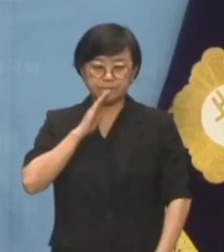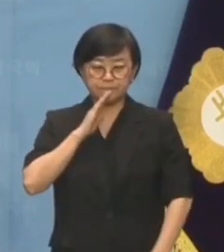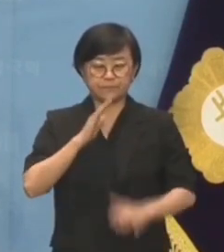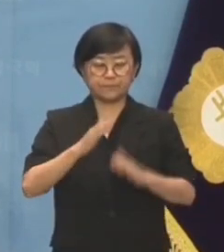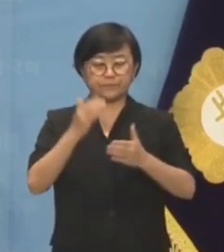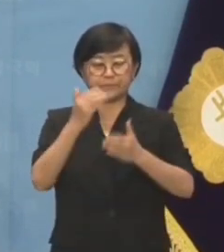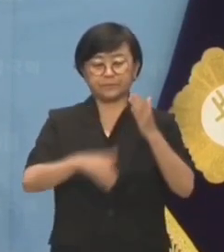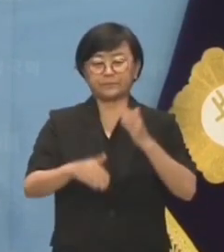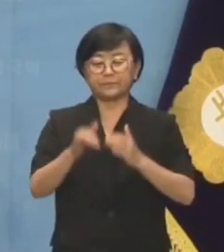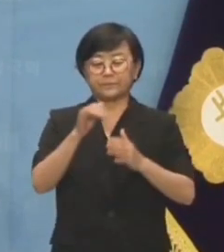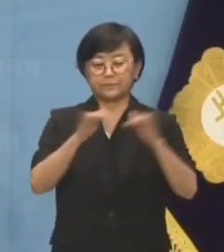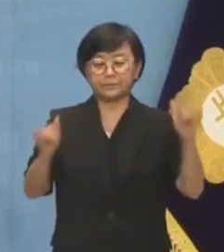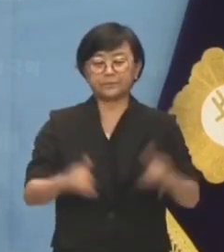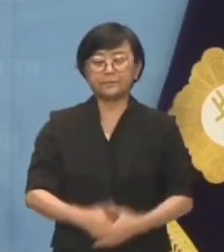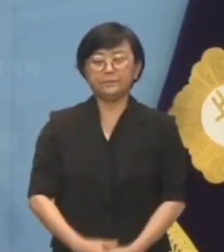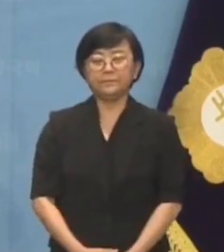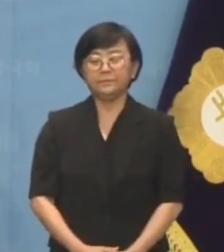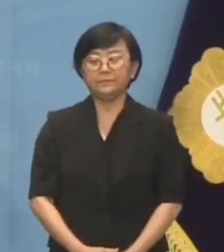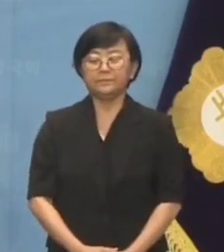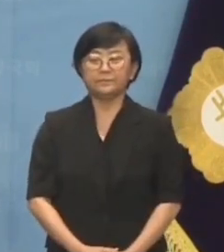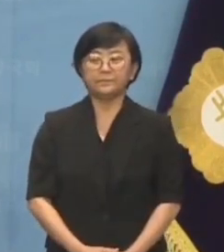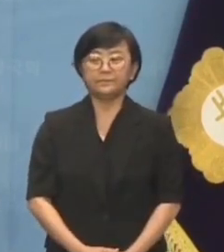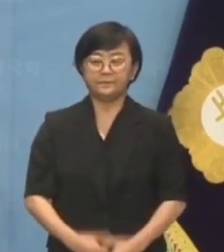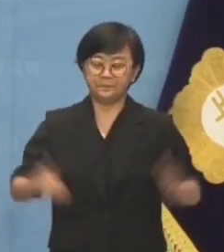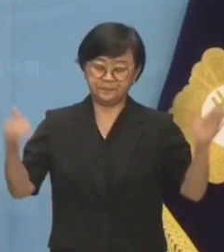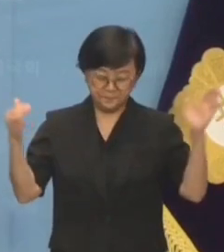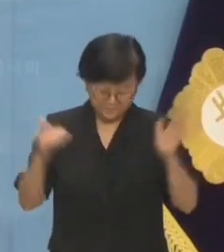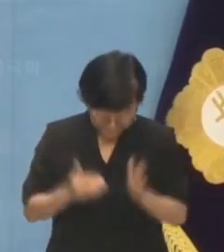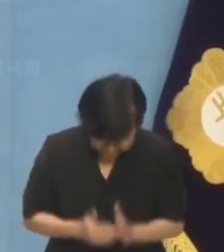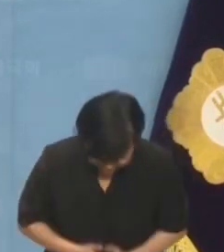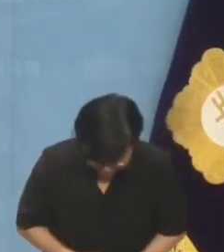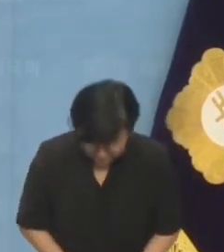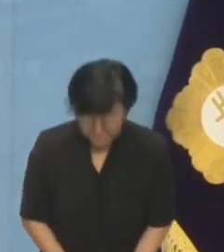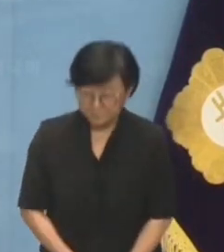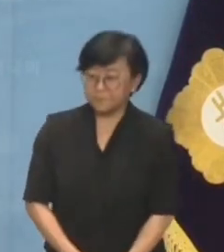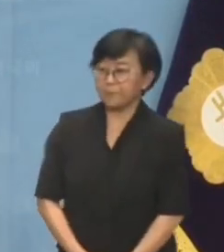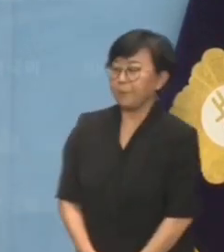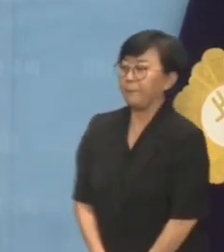인물로 남게 될 것입니다. 이상입니다. 이상입니다.